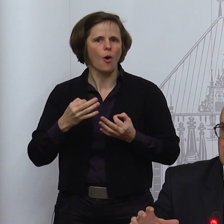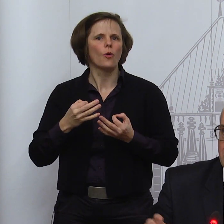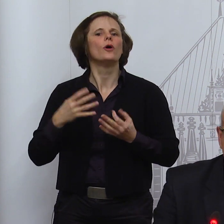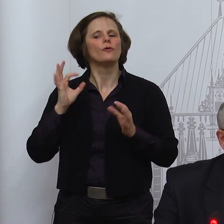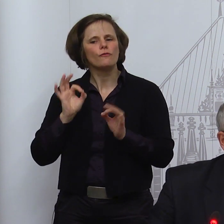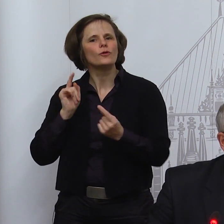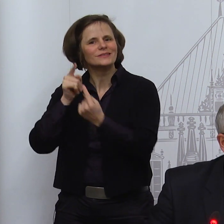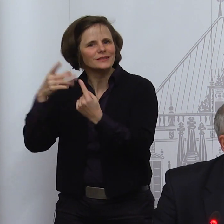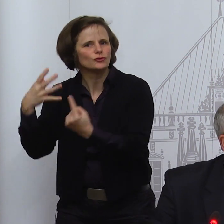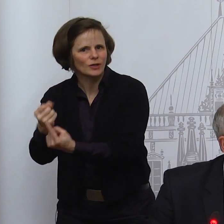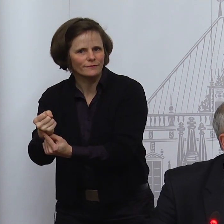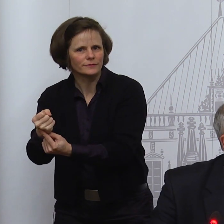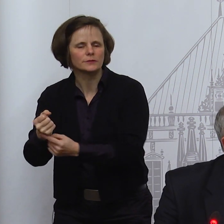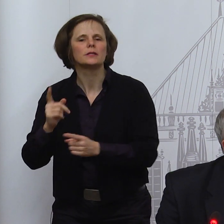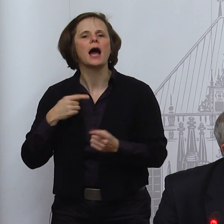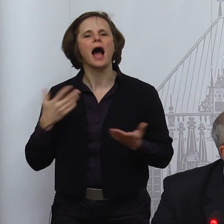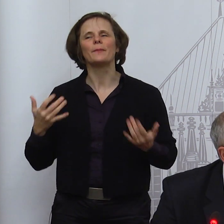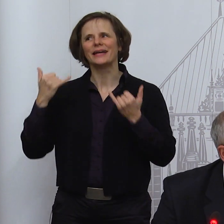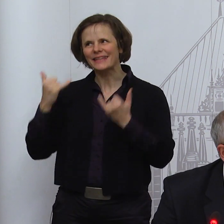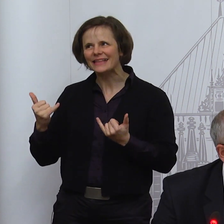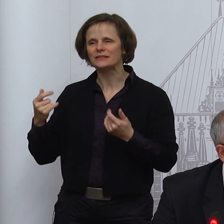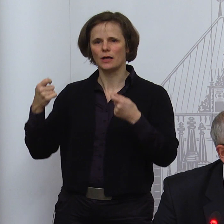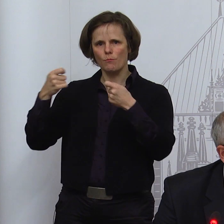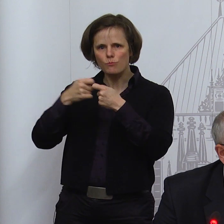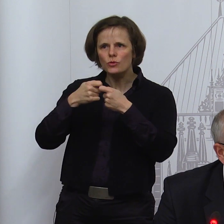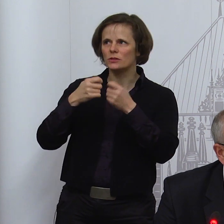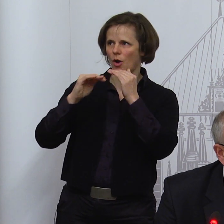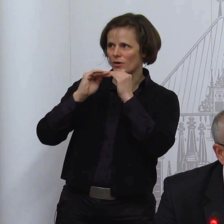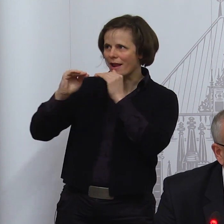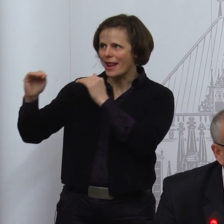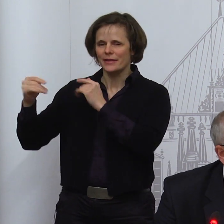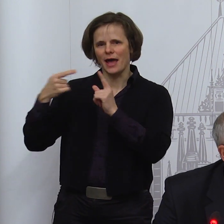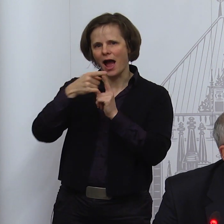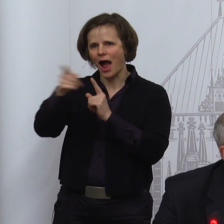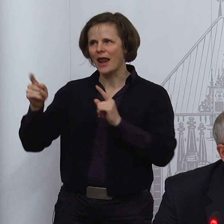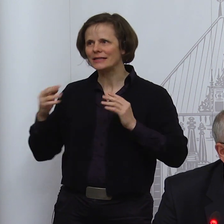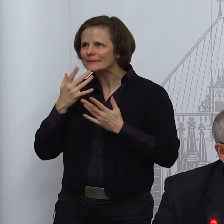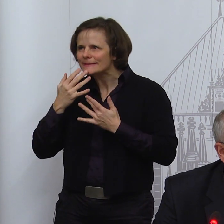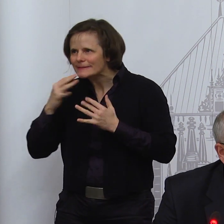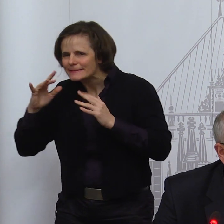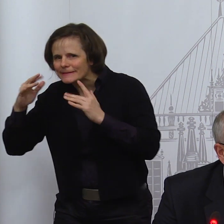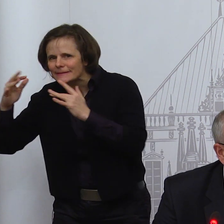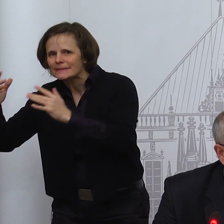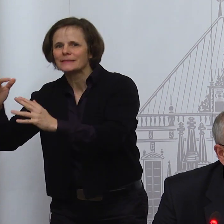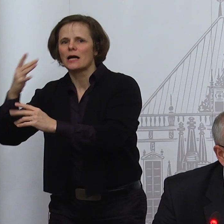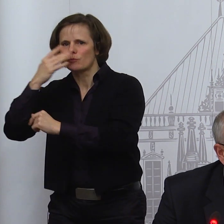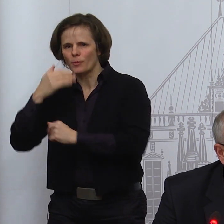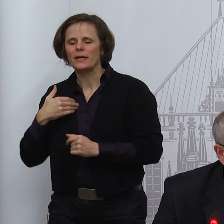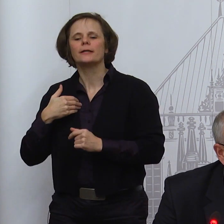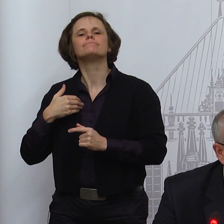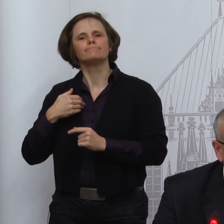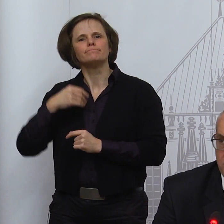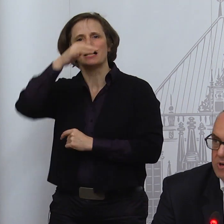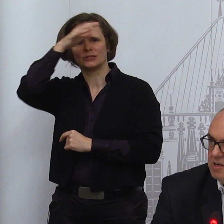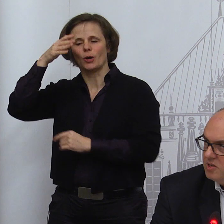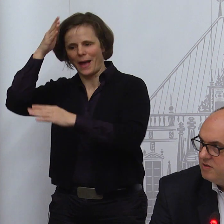dass sich die Anstrengung von Bund und Ländern auf einen definierten Termin konzentriert und nicht sagt irgendwann, sondern Ende des